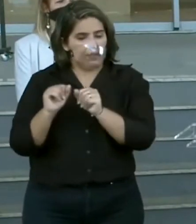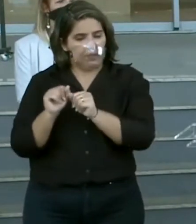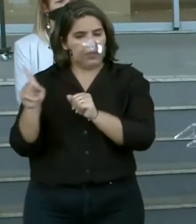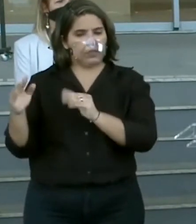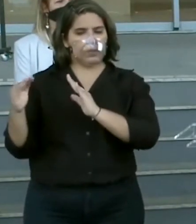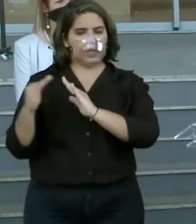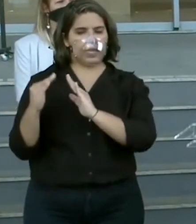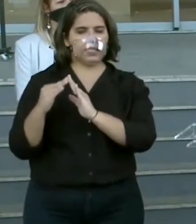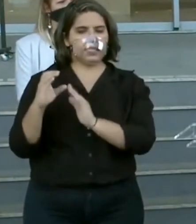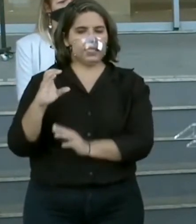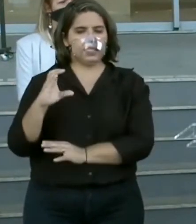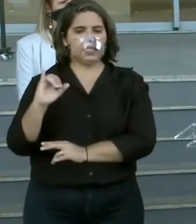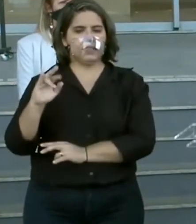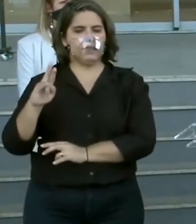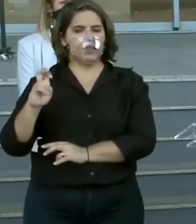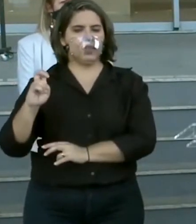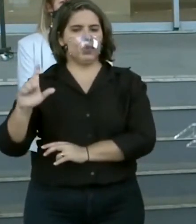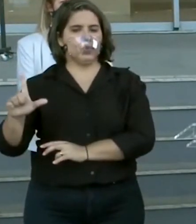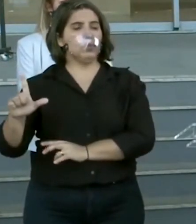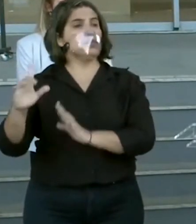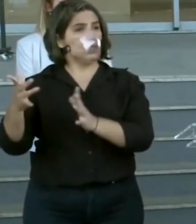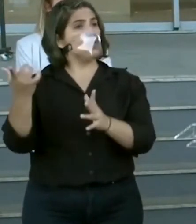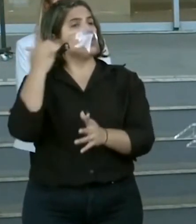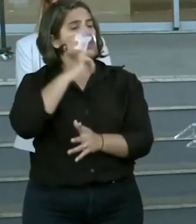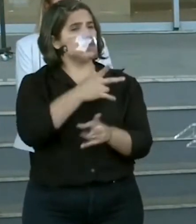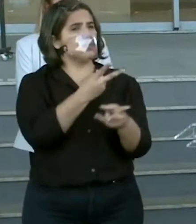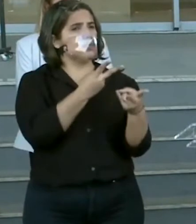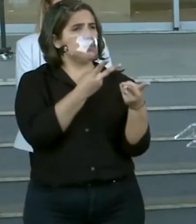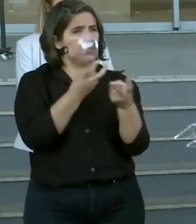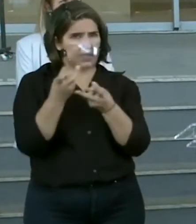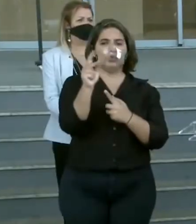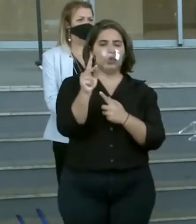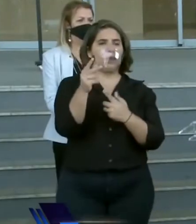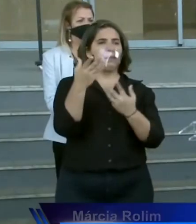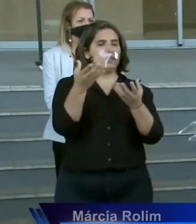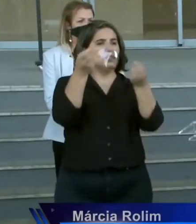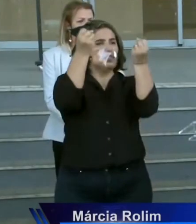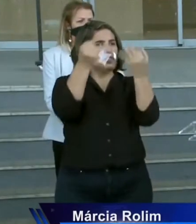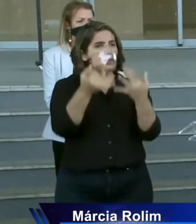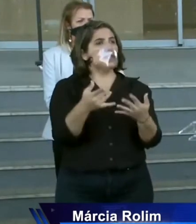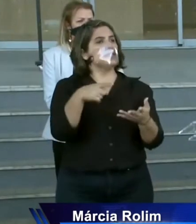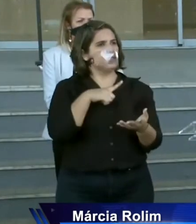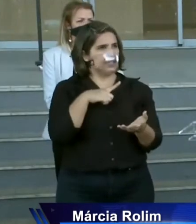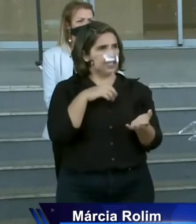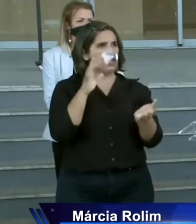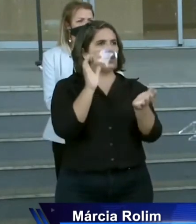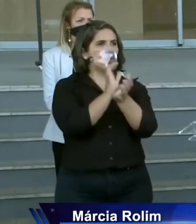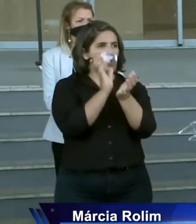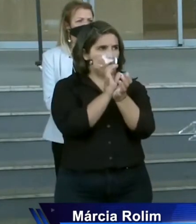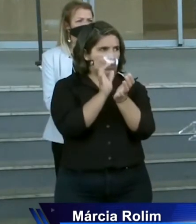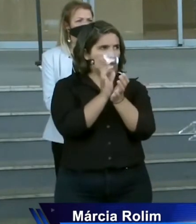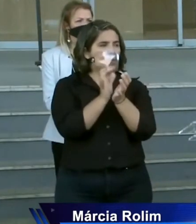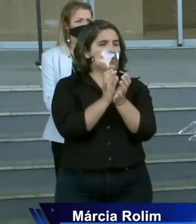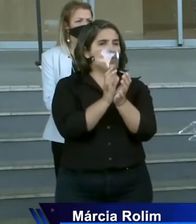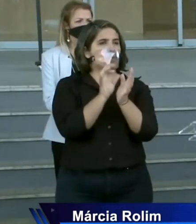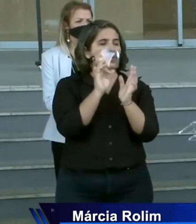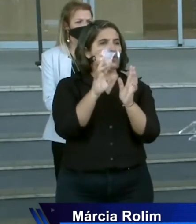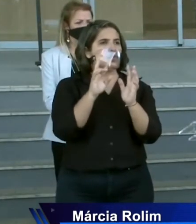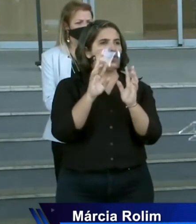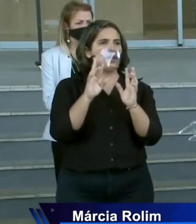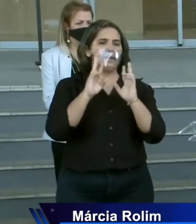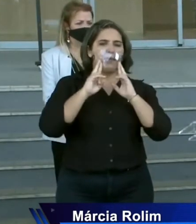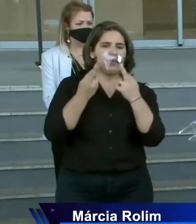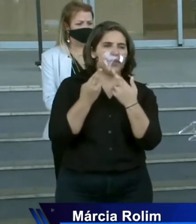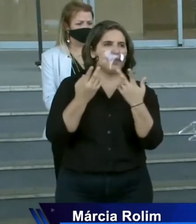pedicure e de corte. Disse ainda que haverá fiscalização. Nós temos um grupo, um subcomitê, só sobre